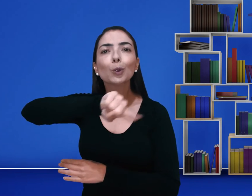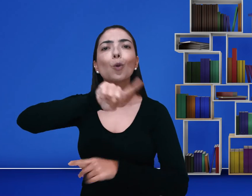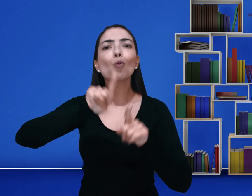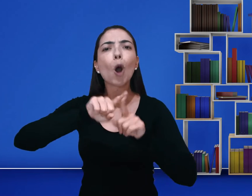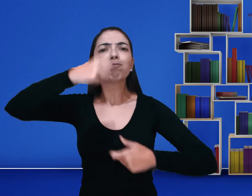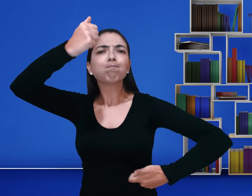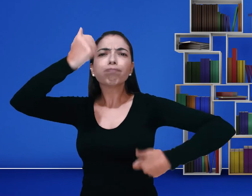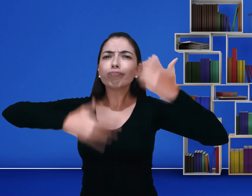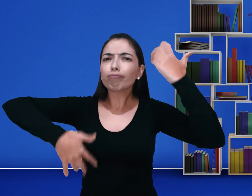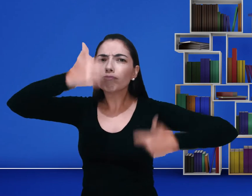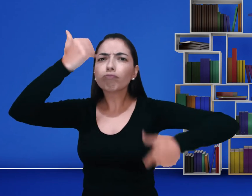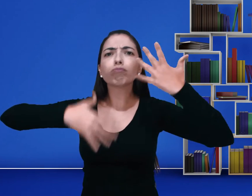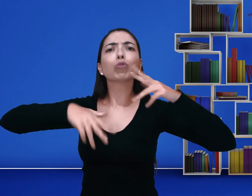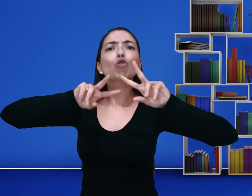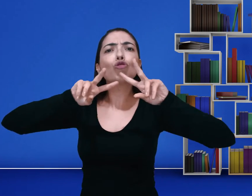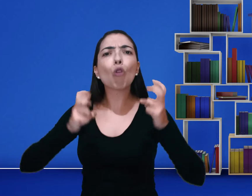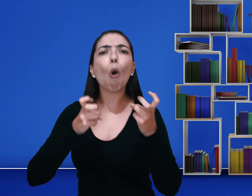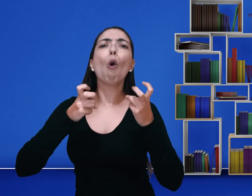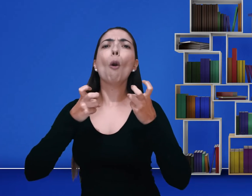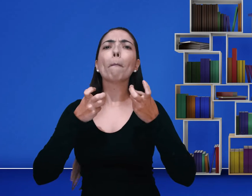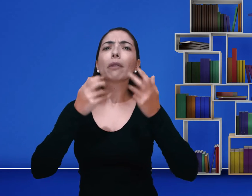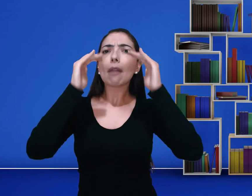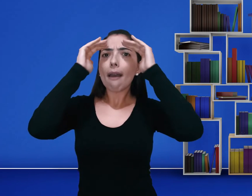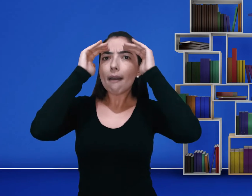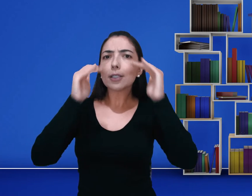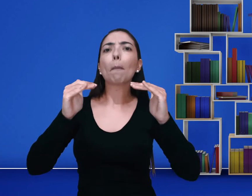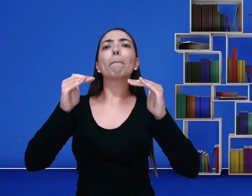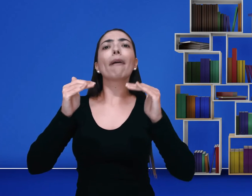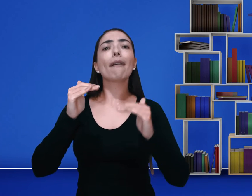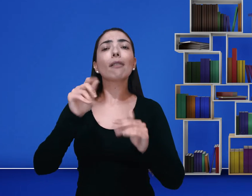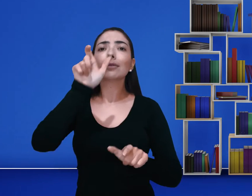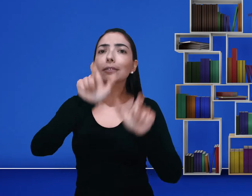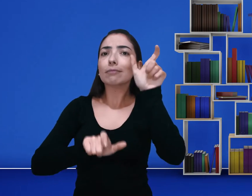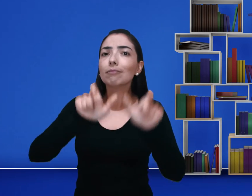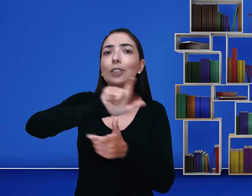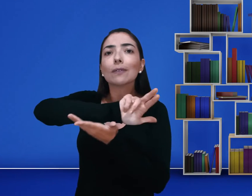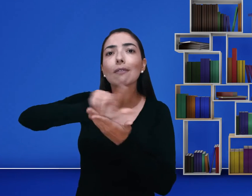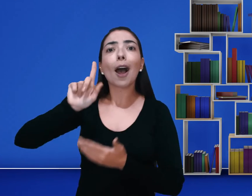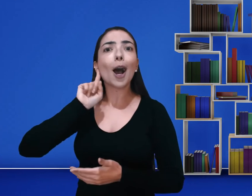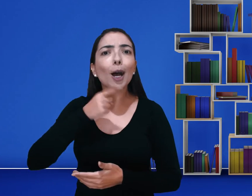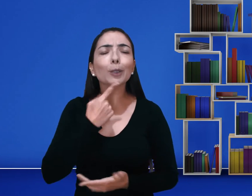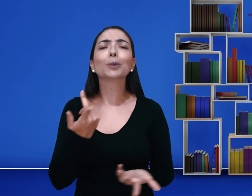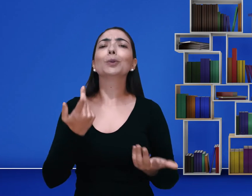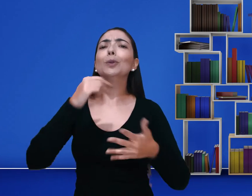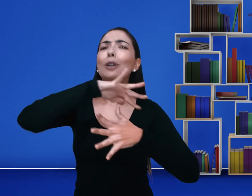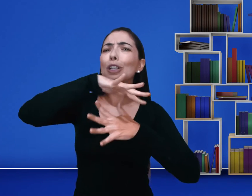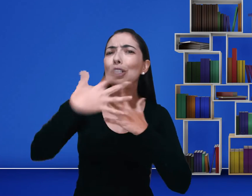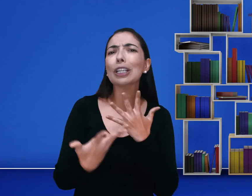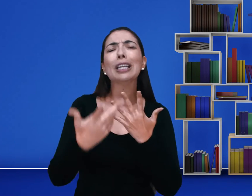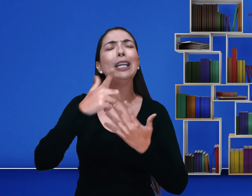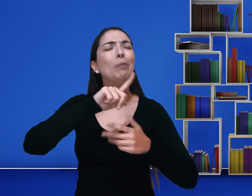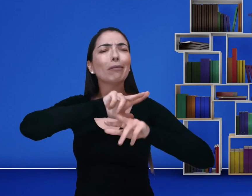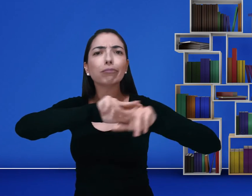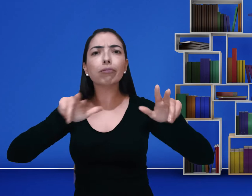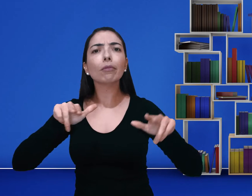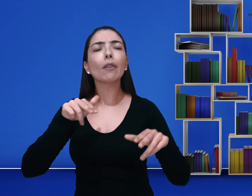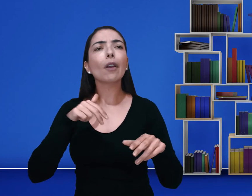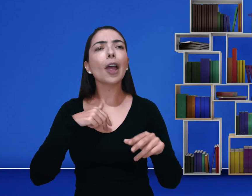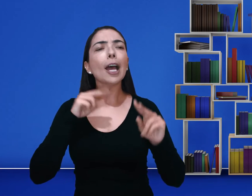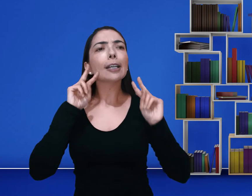e convivendo mais com a comunidade surda, sabendo mais sobre os respeitos, sabendo sobre as Libras, eu